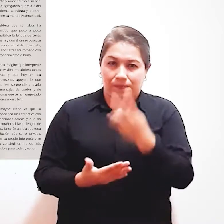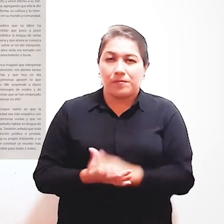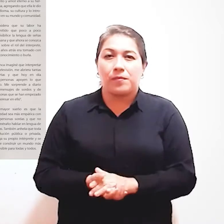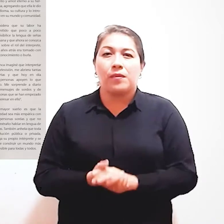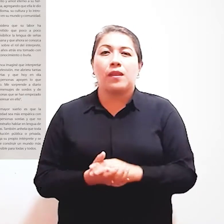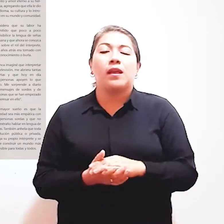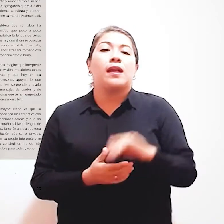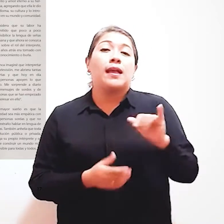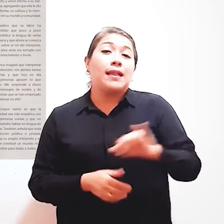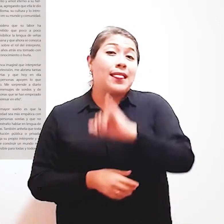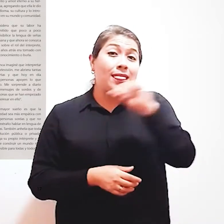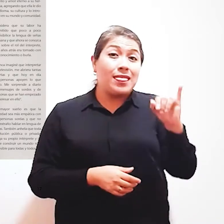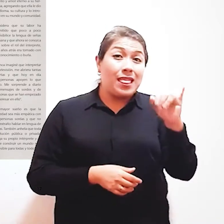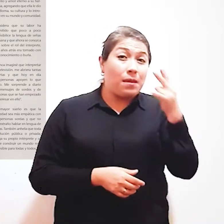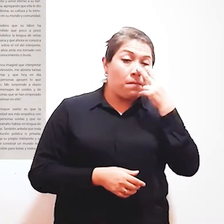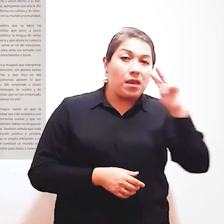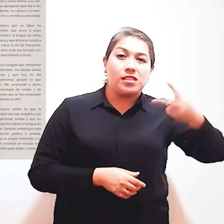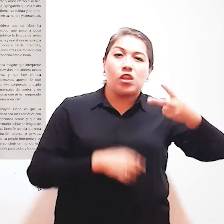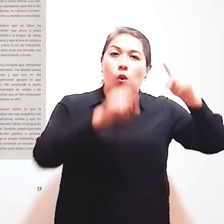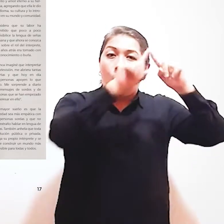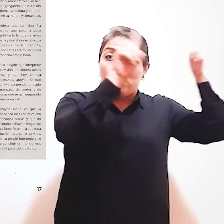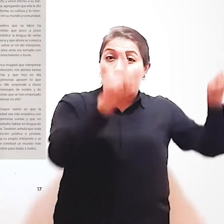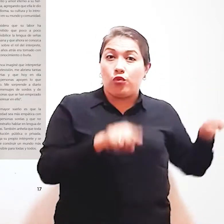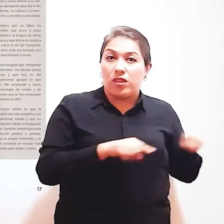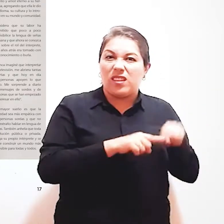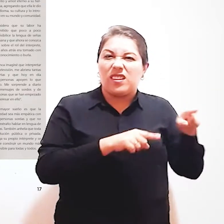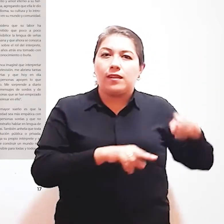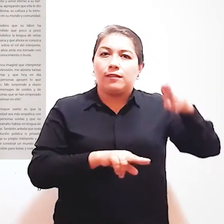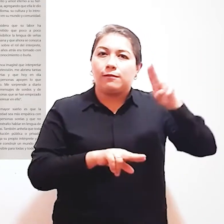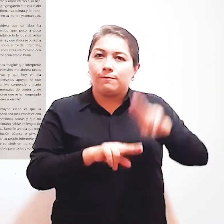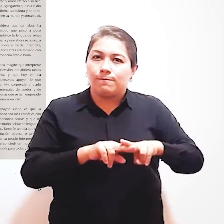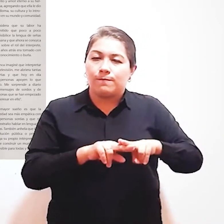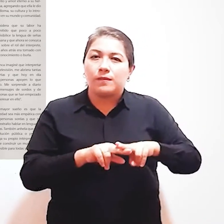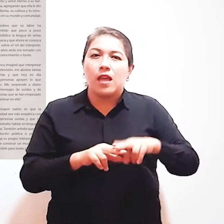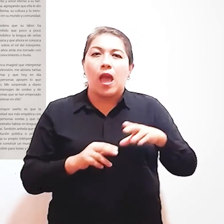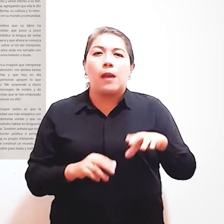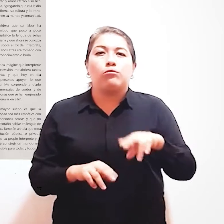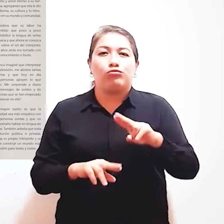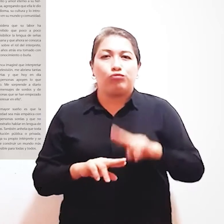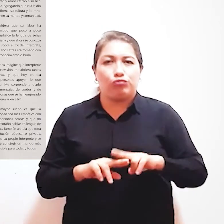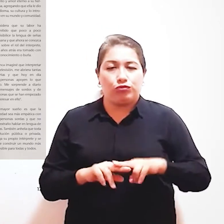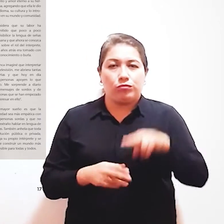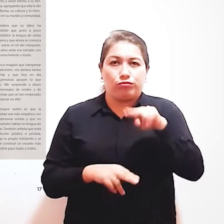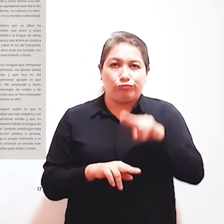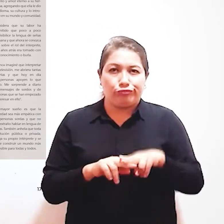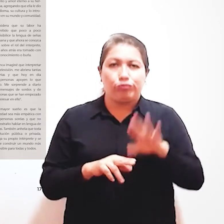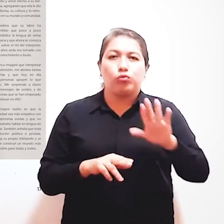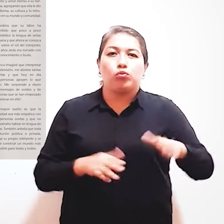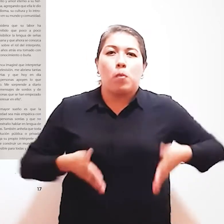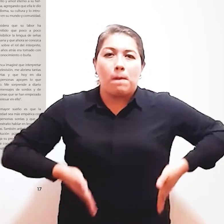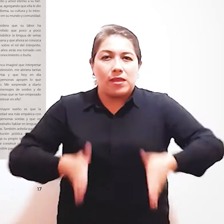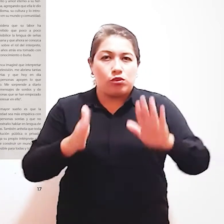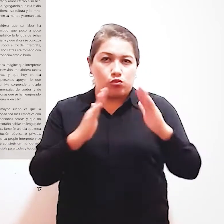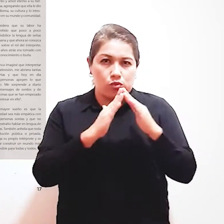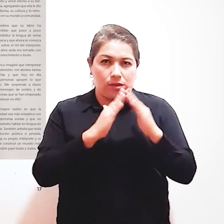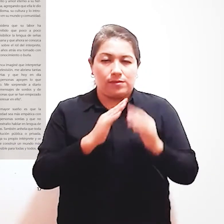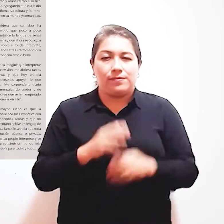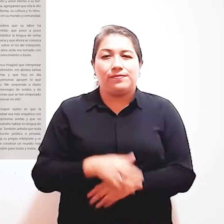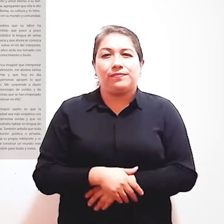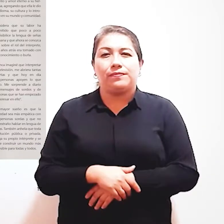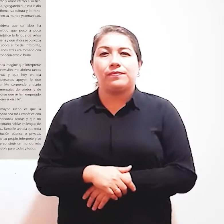sus dos manos Hacia el lado izquierdo Una segunda foto Sentado sobre una banca En el pasadizo de su casa